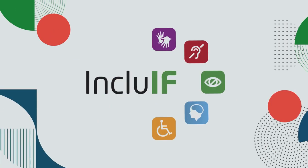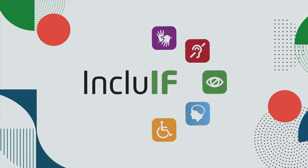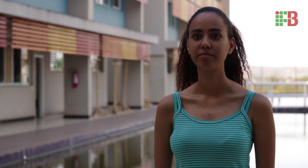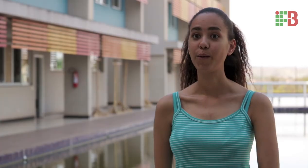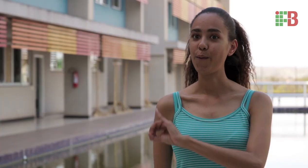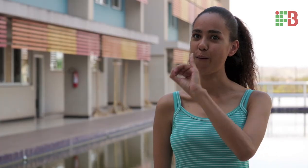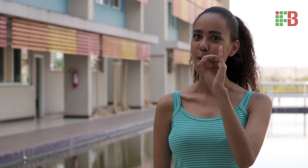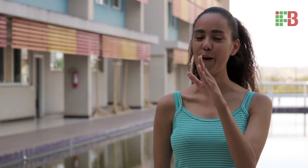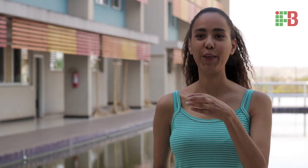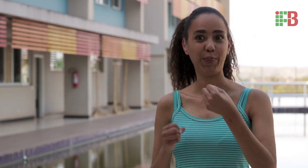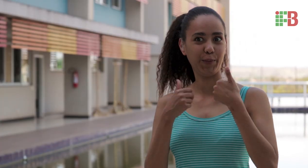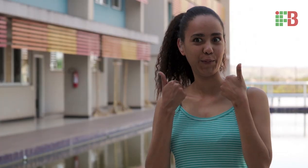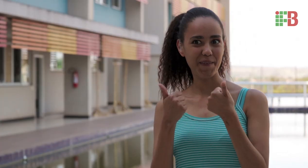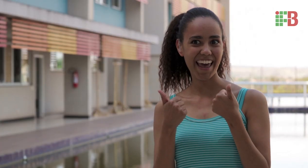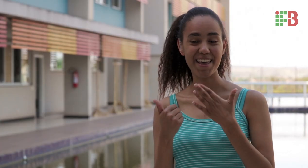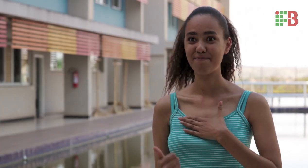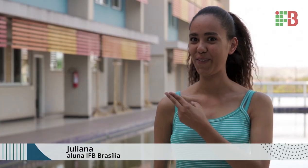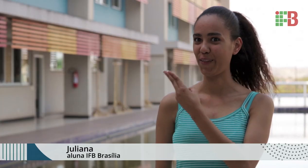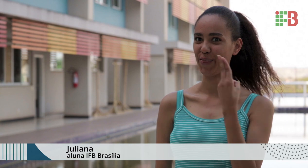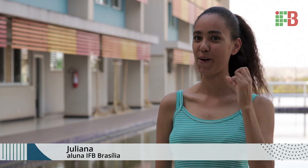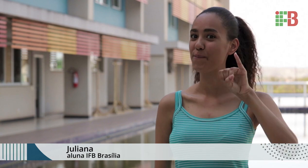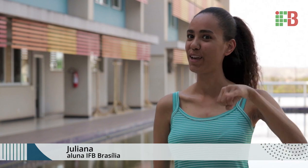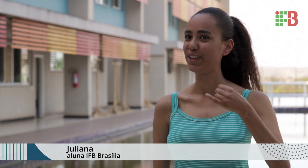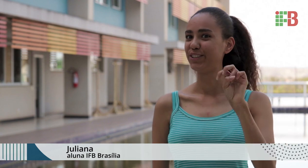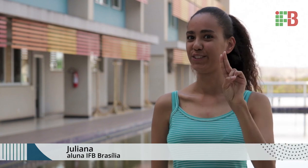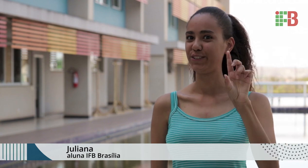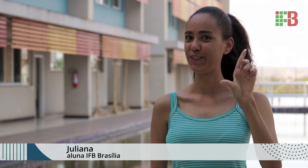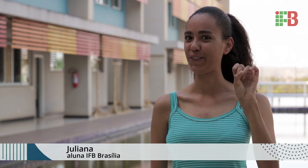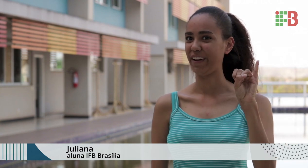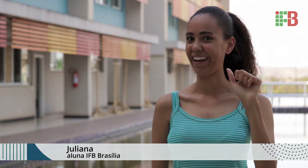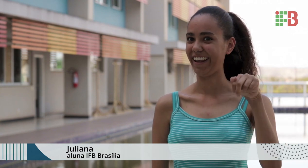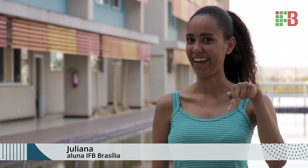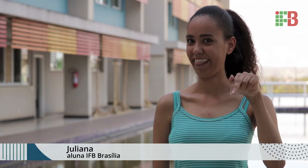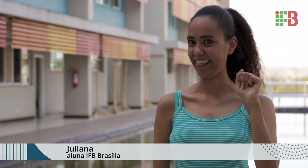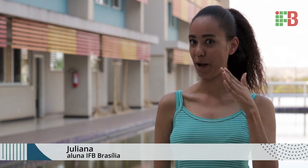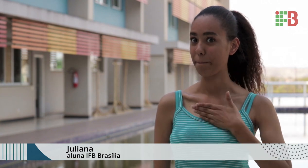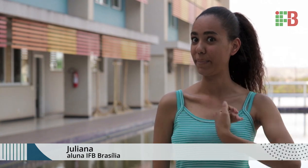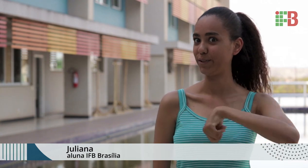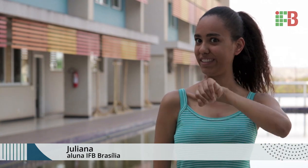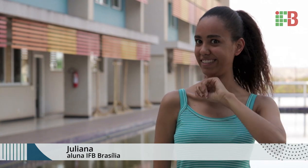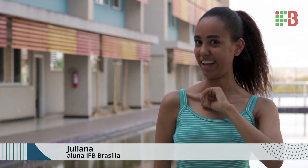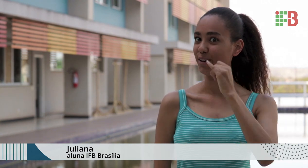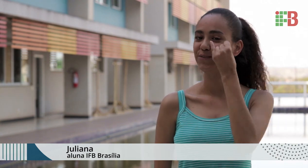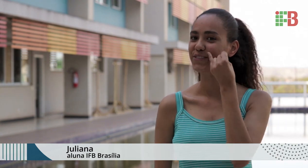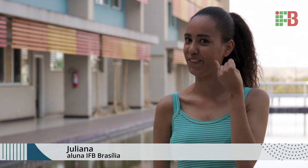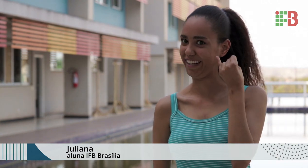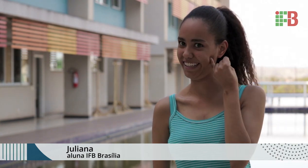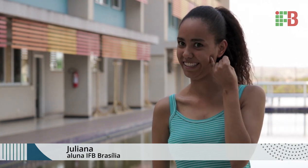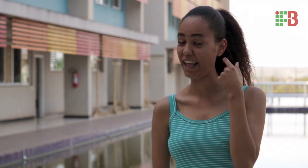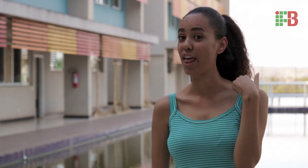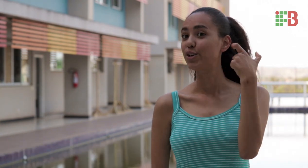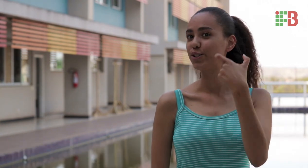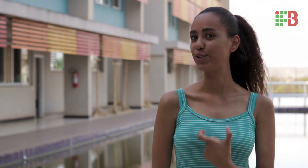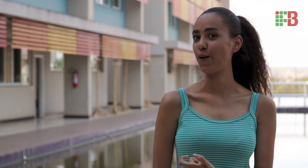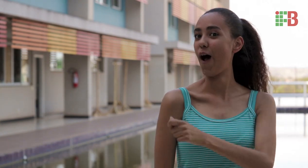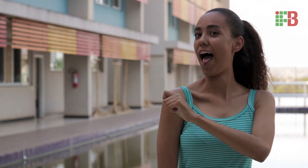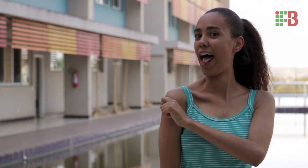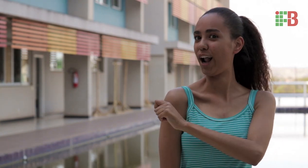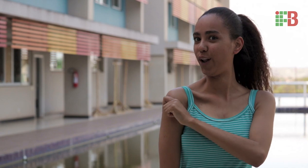Oi, tudo bem? Meu nome é Juliana, esse aqui é o meu sinal em Libras. Então, eu sou aluna aqui do